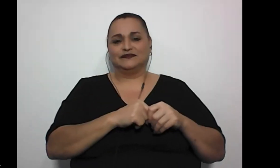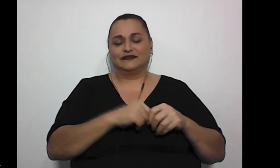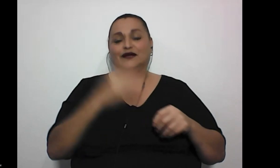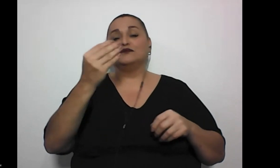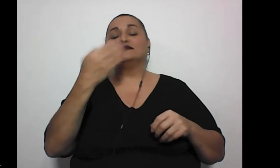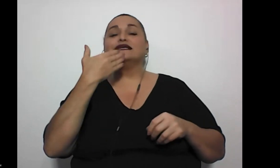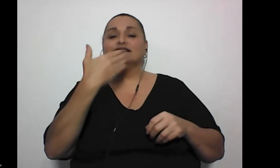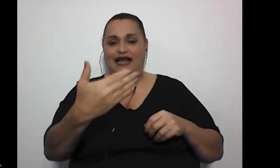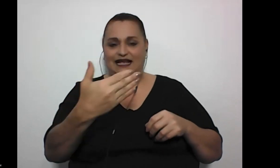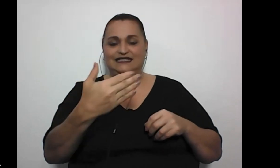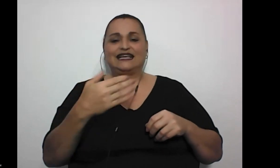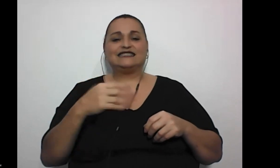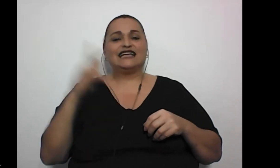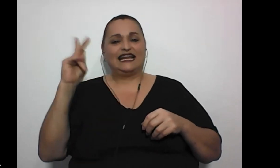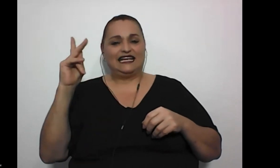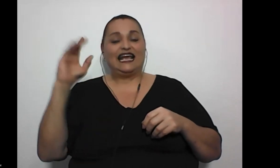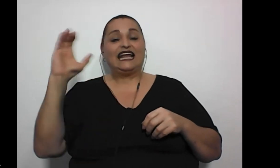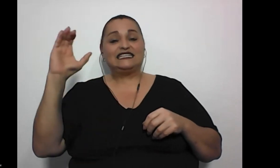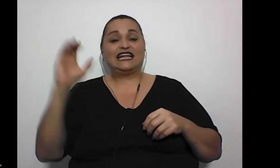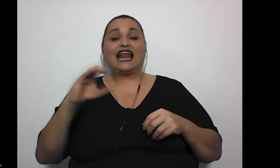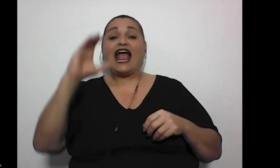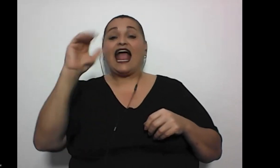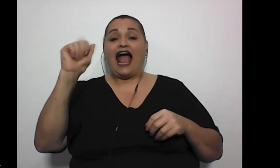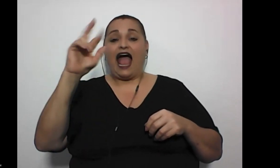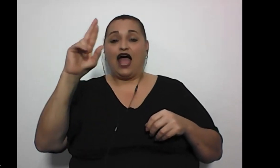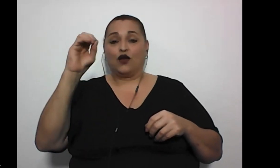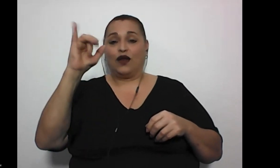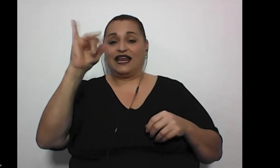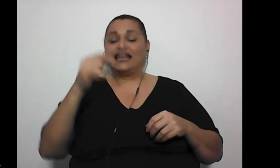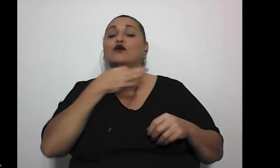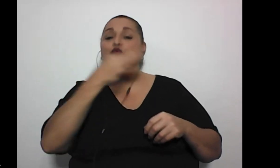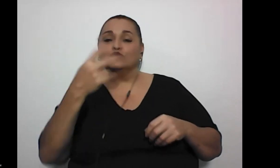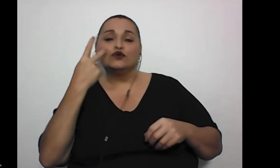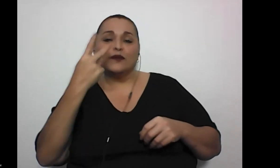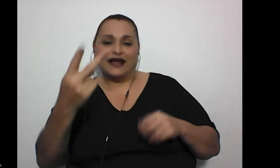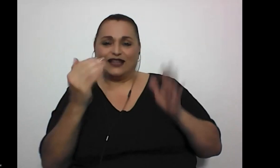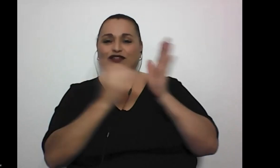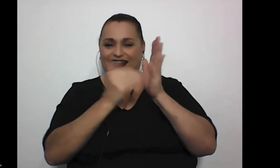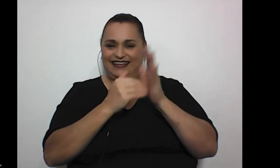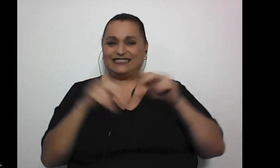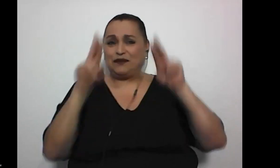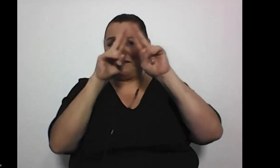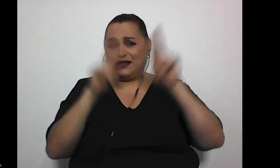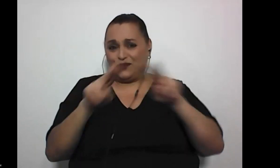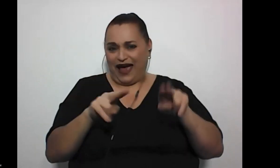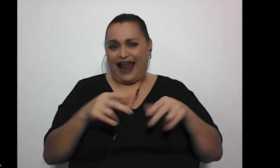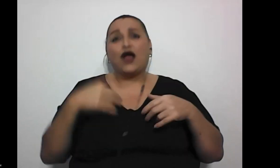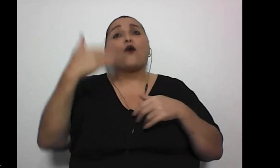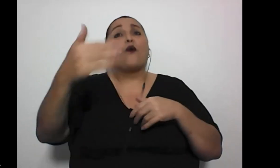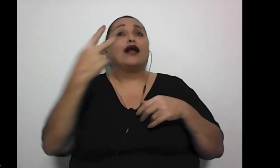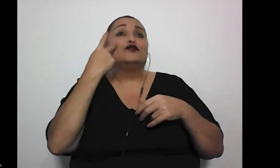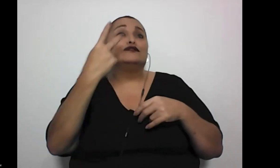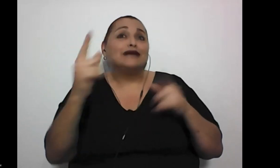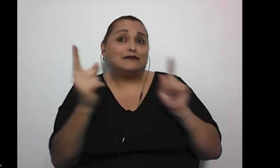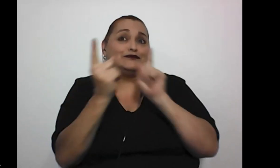Muchísimas gracias Christel. Carolina, qué gusto volverte a ver otra vez virtual, no sé cuándo será que nos podamos juntar